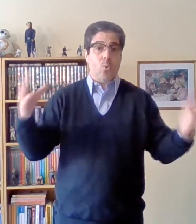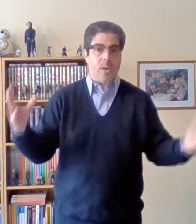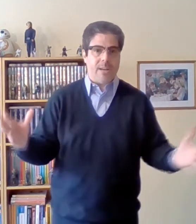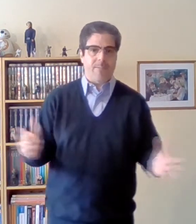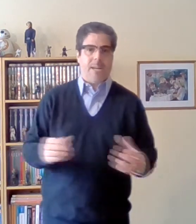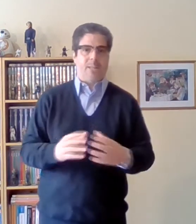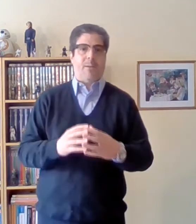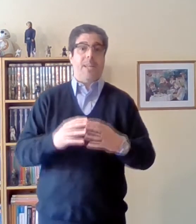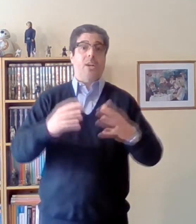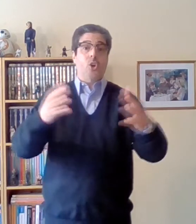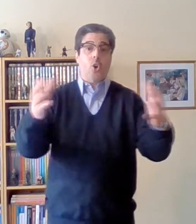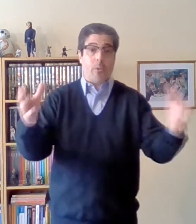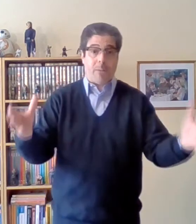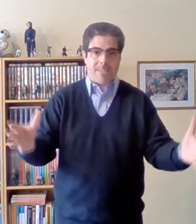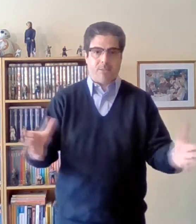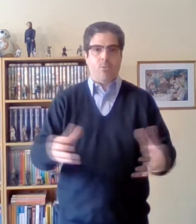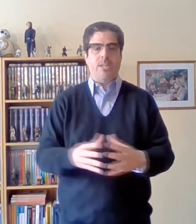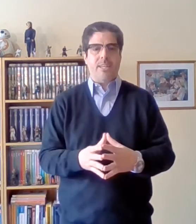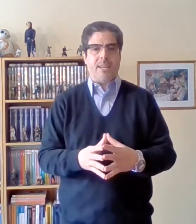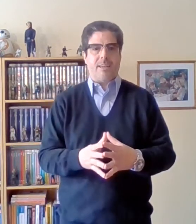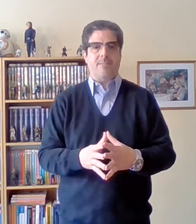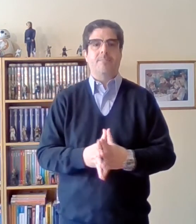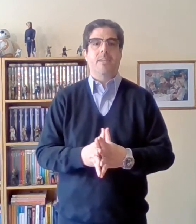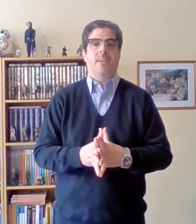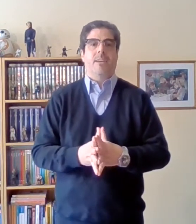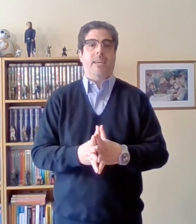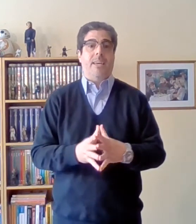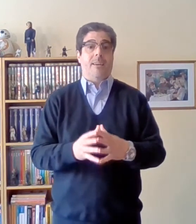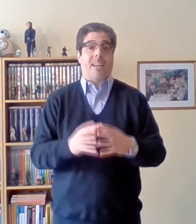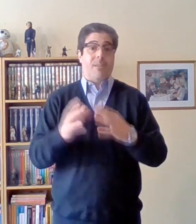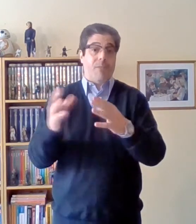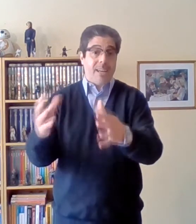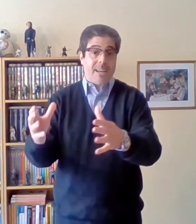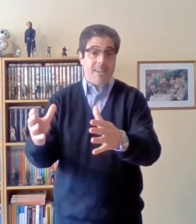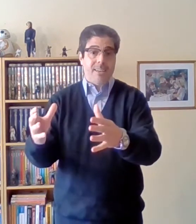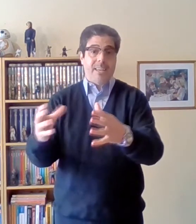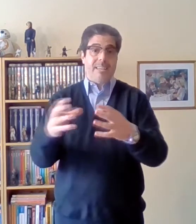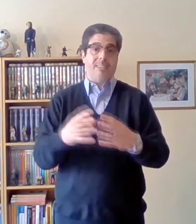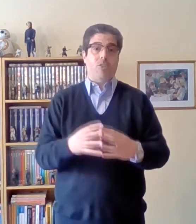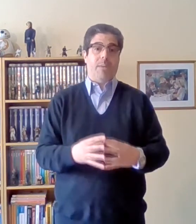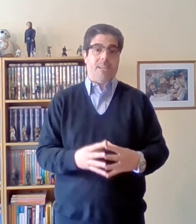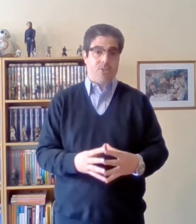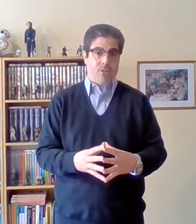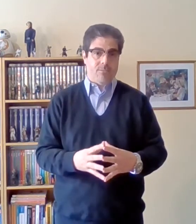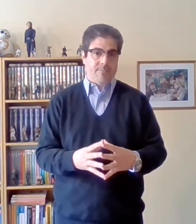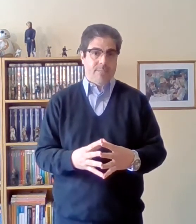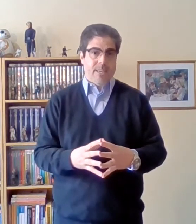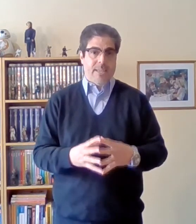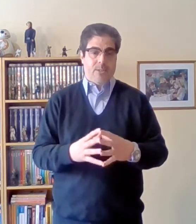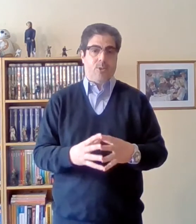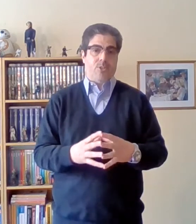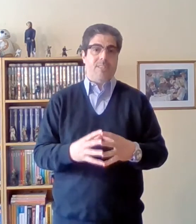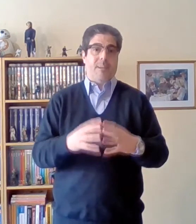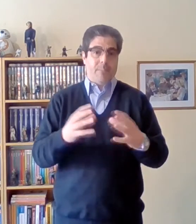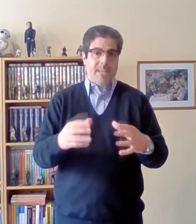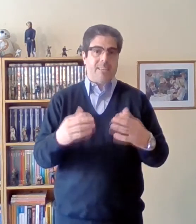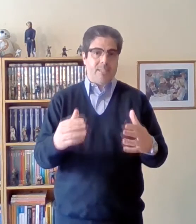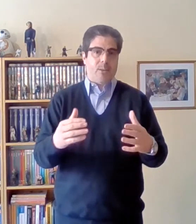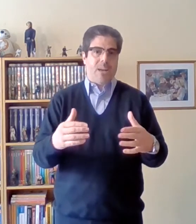a través de las normas jurídicas reflejan esa dominación y entonces también existe una